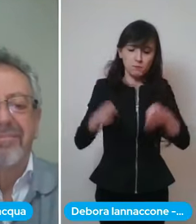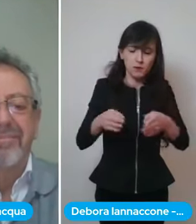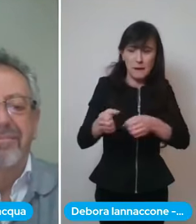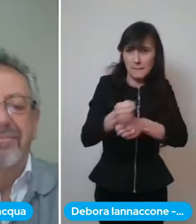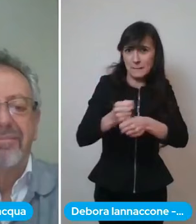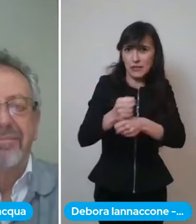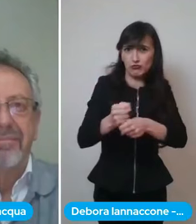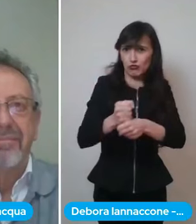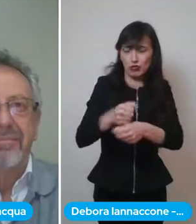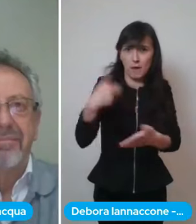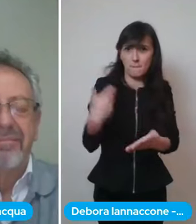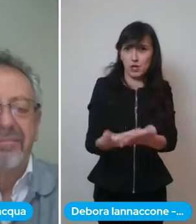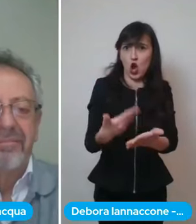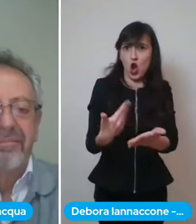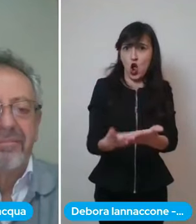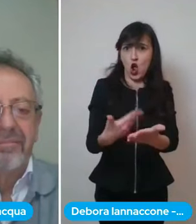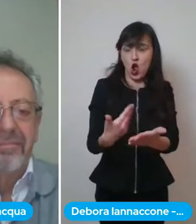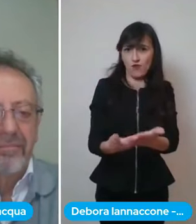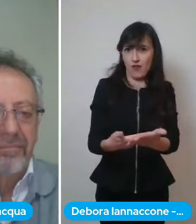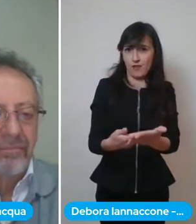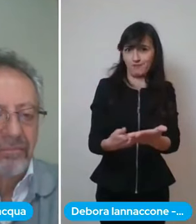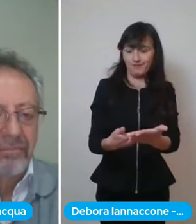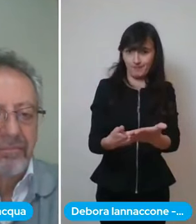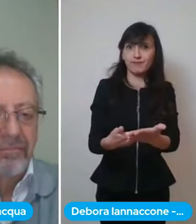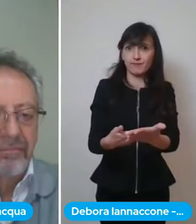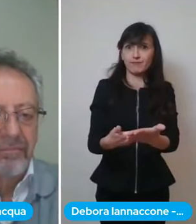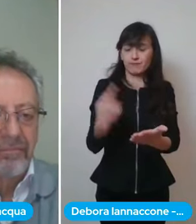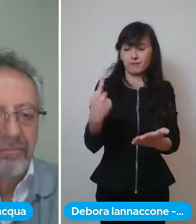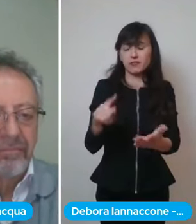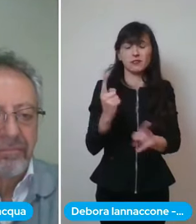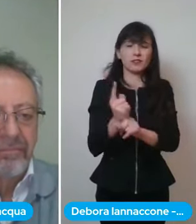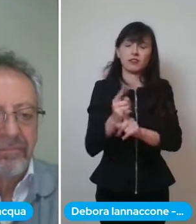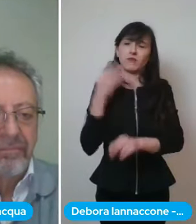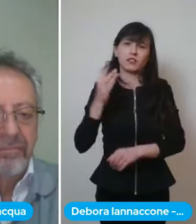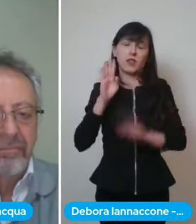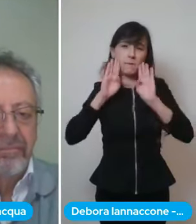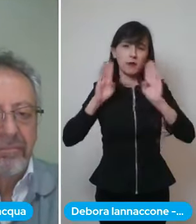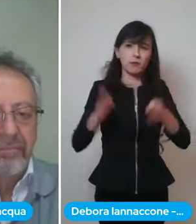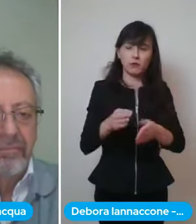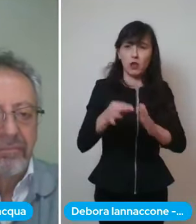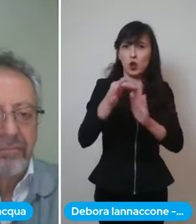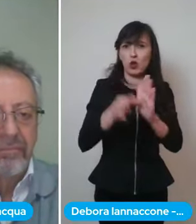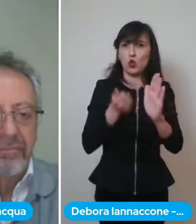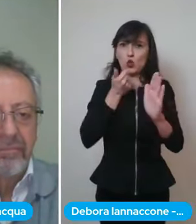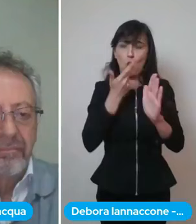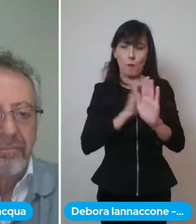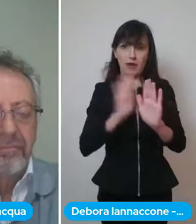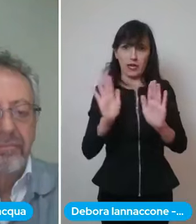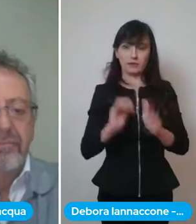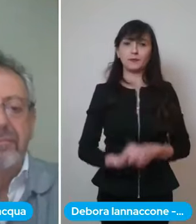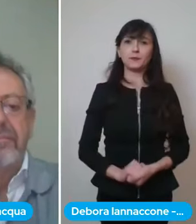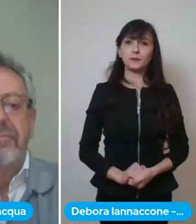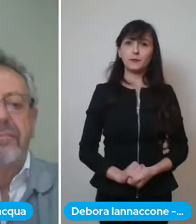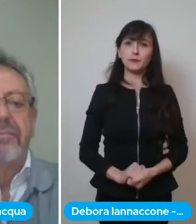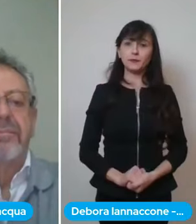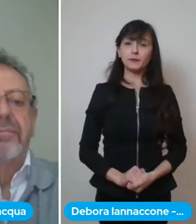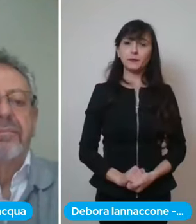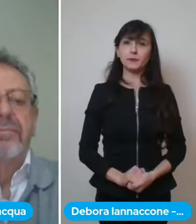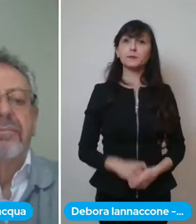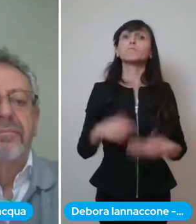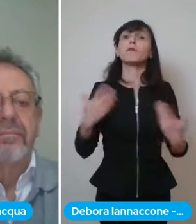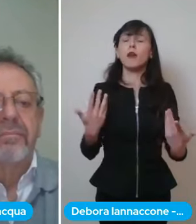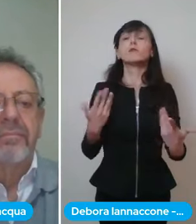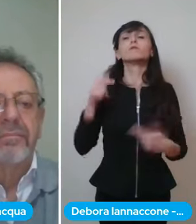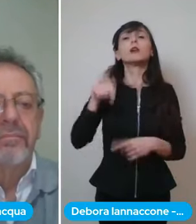dobbiamo sempre tener conto di questi di questi dati numerici quindi diciamo ecco rispetto a questo a questa